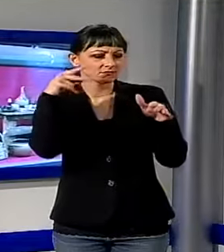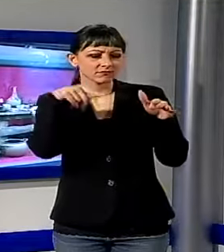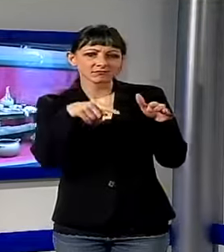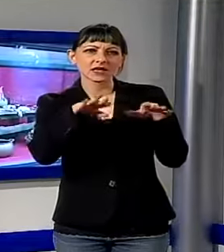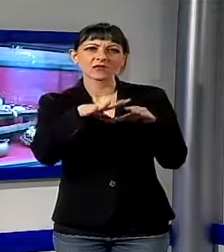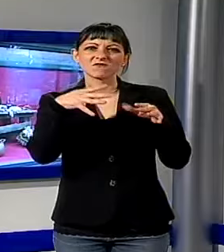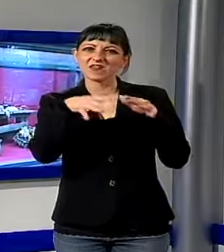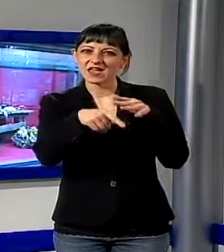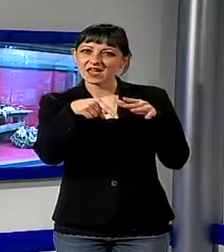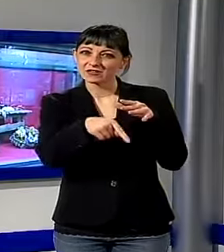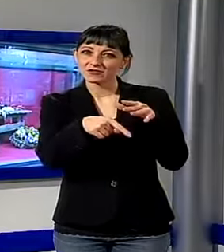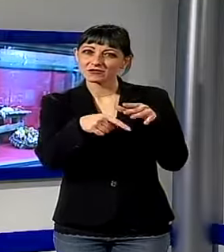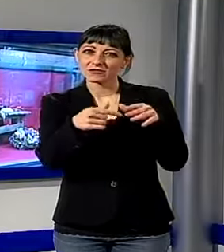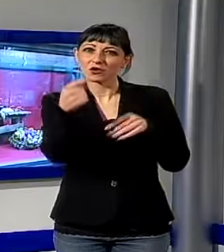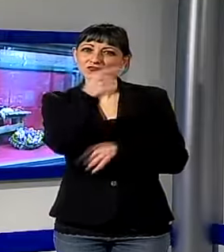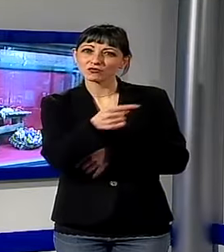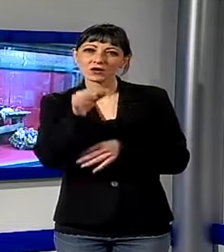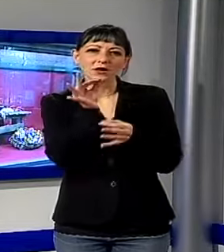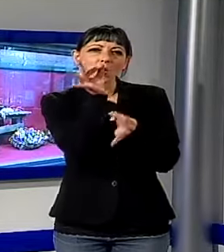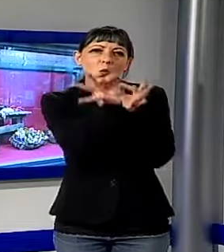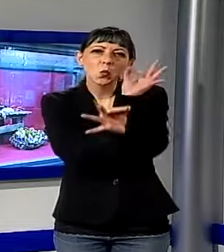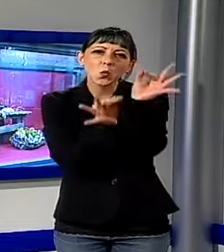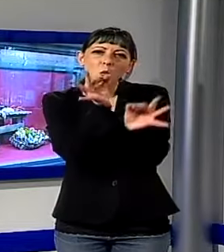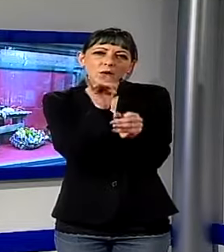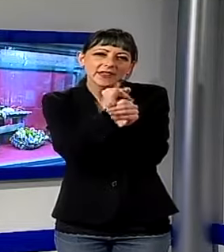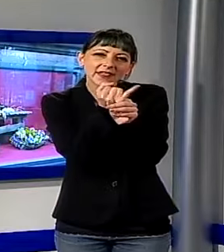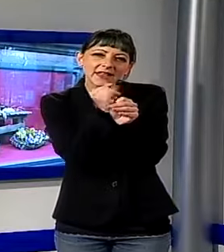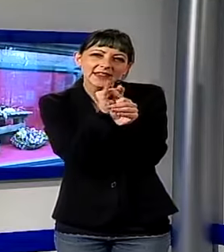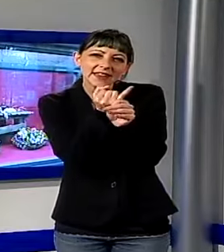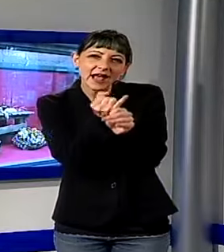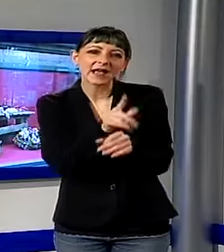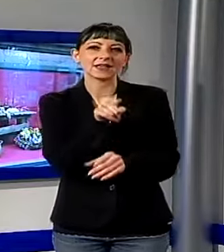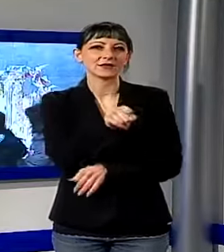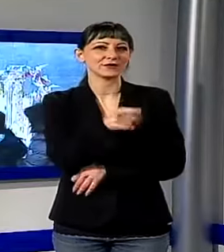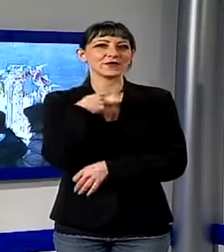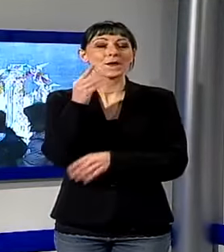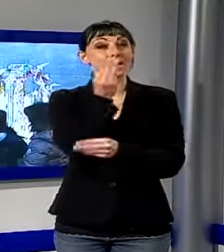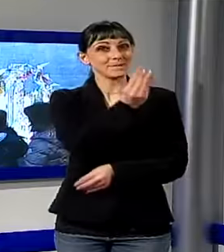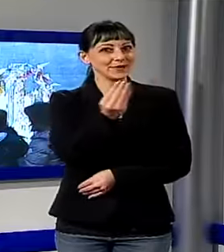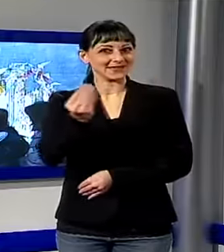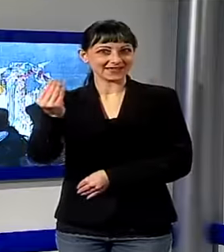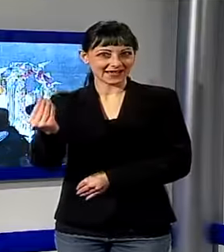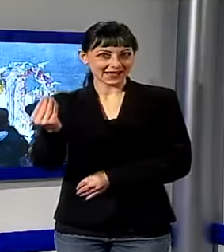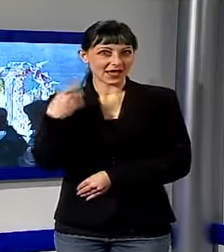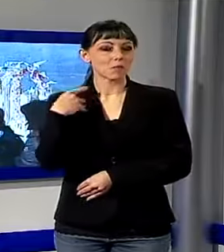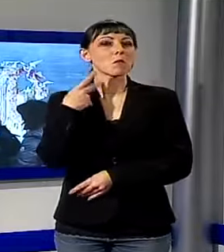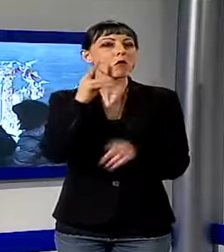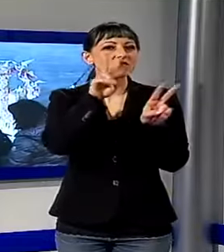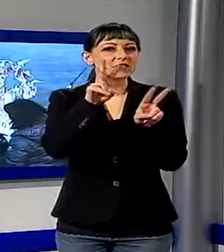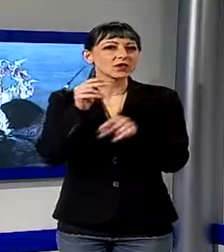per evidenziare la cura quasi maniacale nei piccoli dettagli il presepe della chiesa di San Giovanni è visitabile ogni giorno fino all